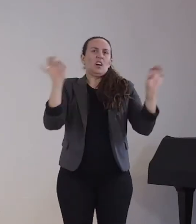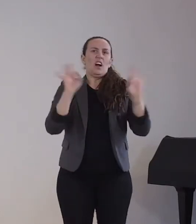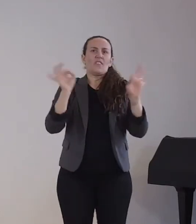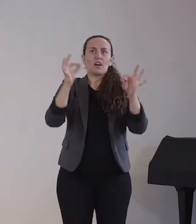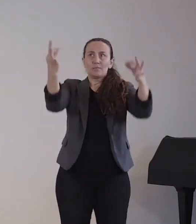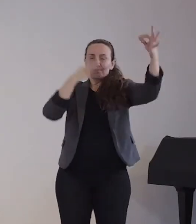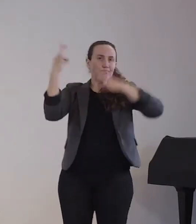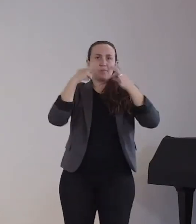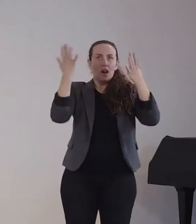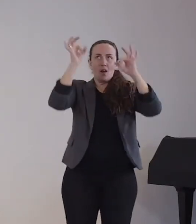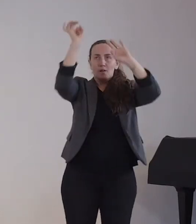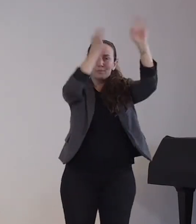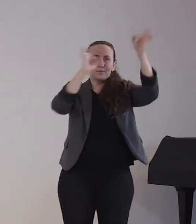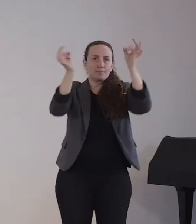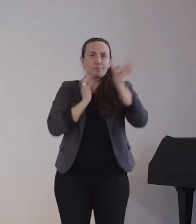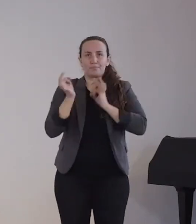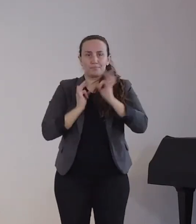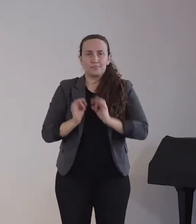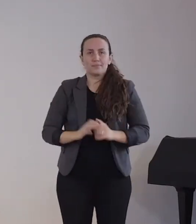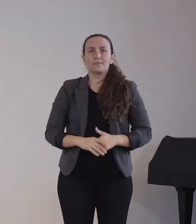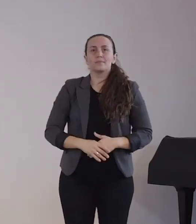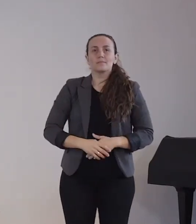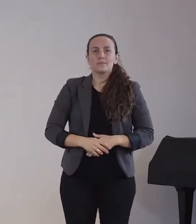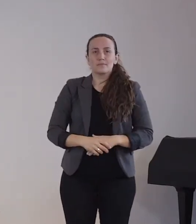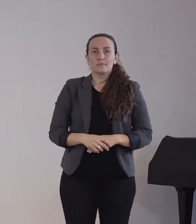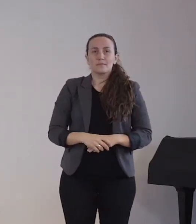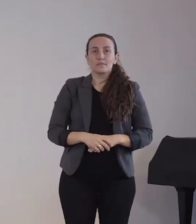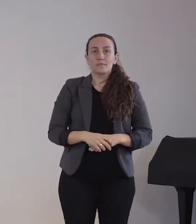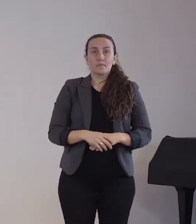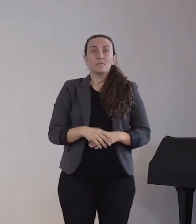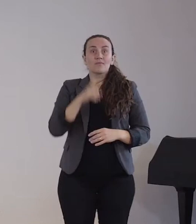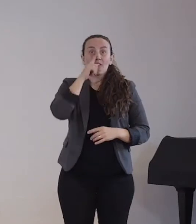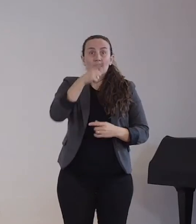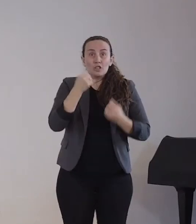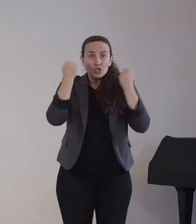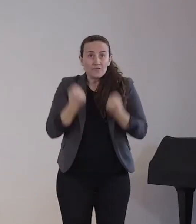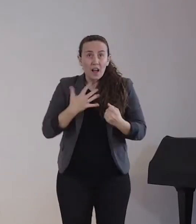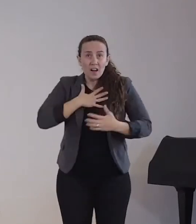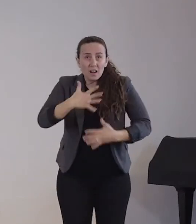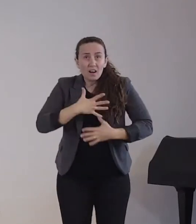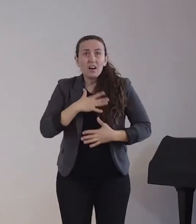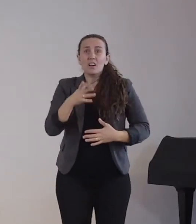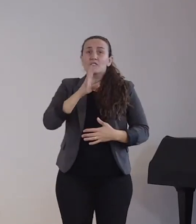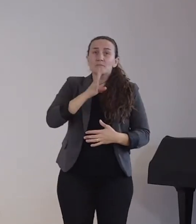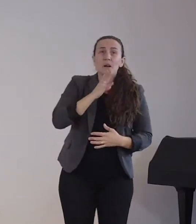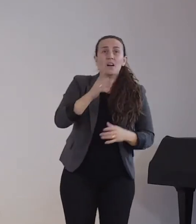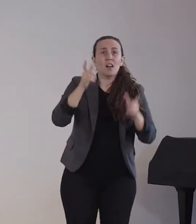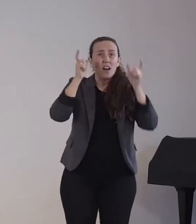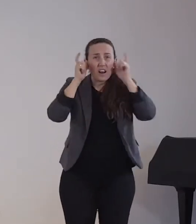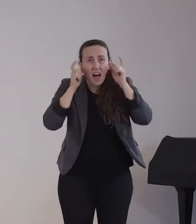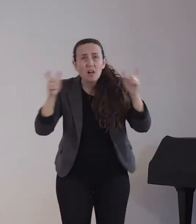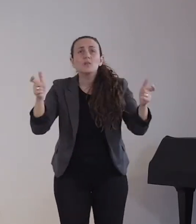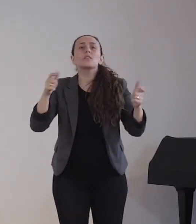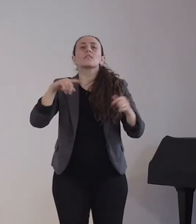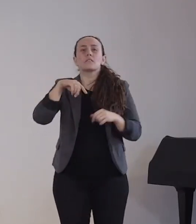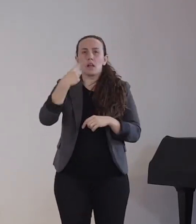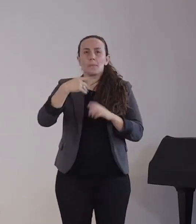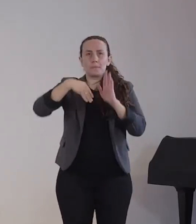Bei stärkeren Atmen und Sprechen hat man auch in der Vergangenheit gesehen, dass vermehrt Partikel freigesetzt werden, wie zum Beispiel beim